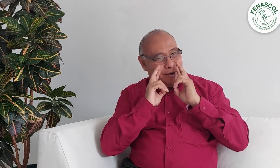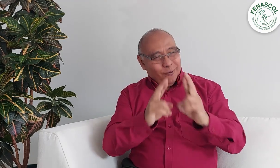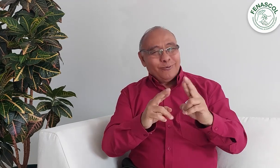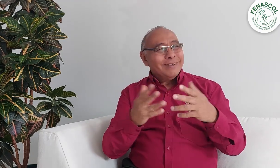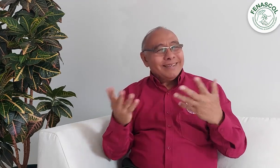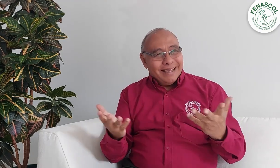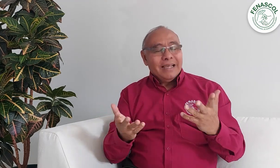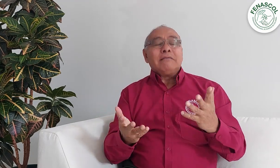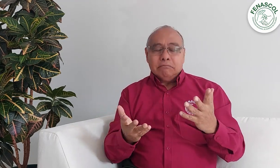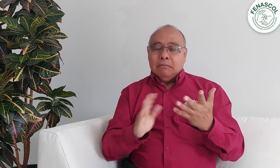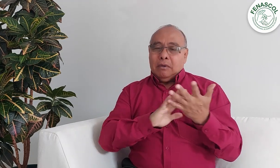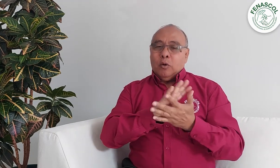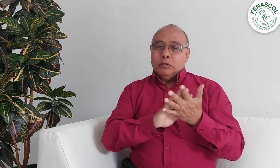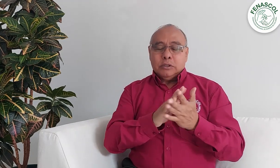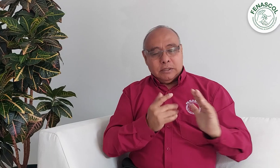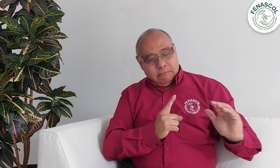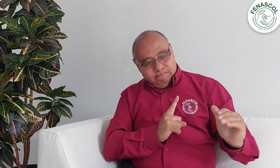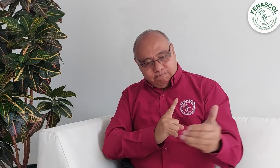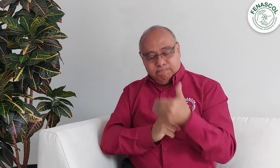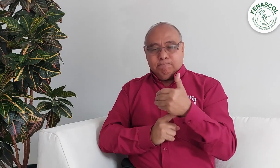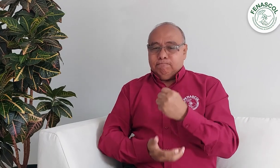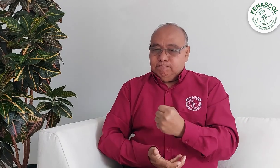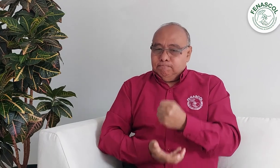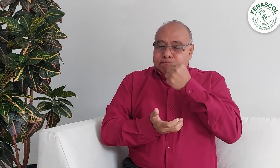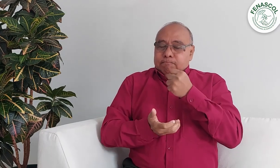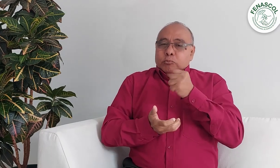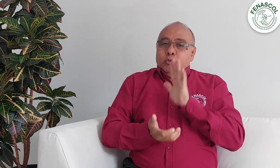respeto del patrimonio lingüístico y cultural de la misma comunidad.